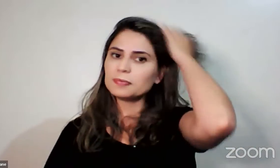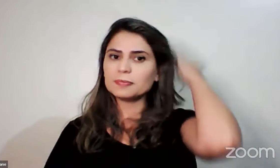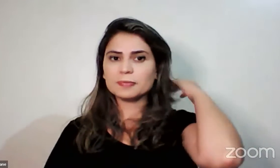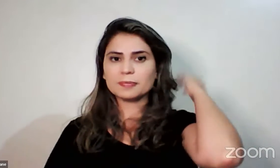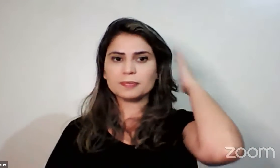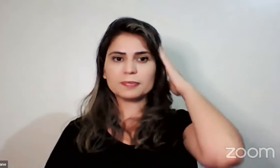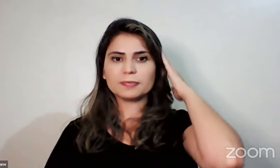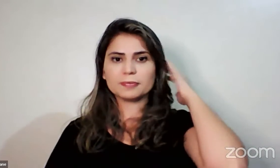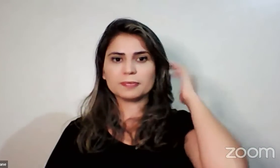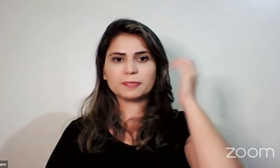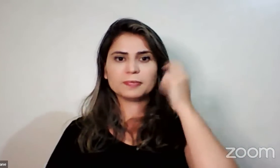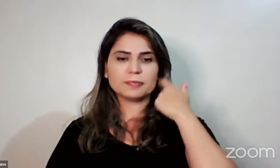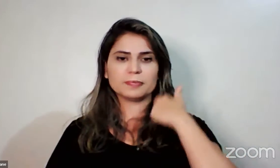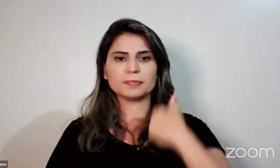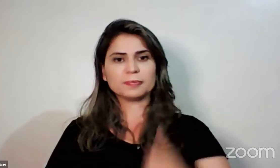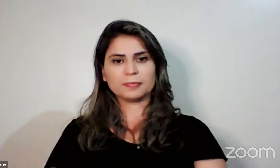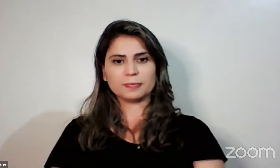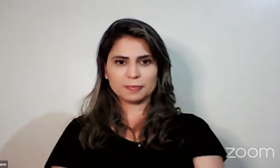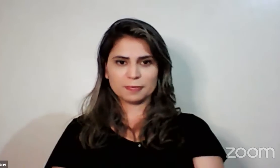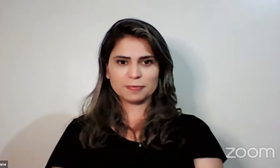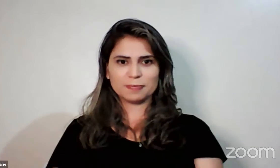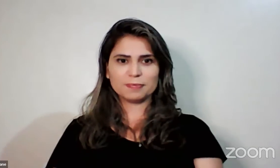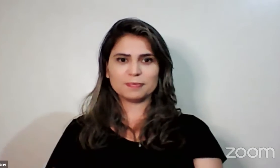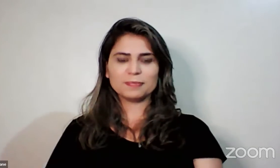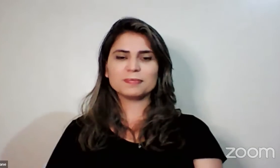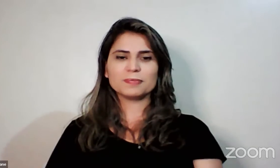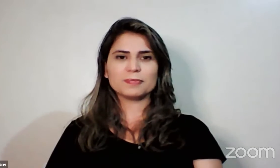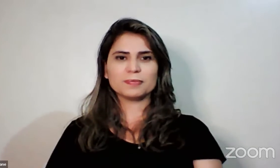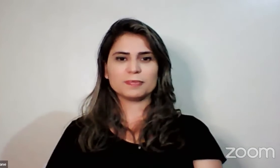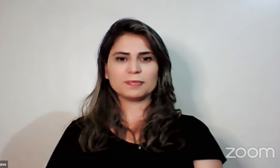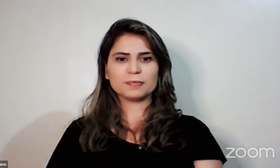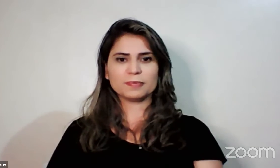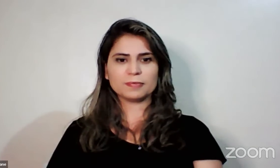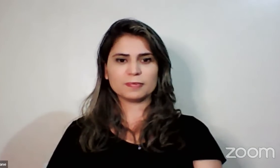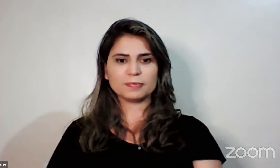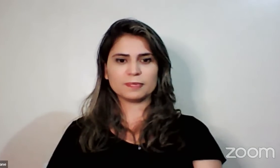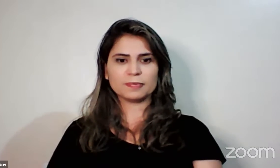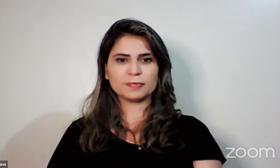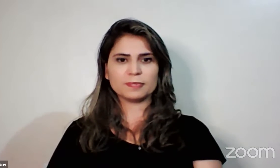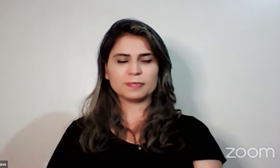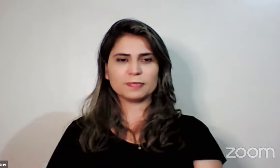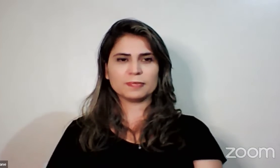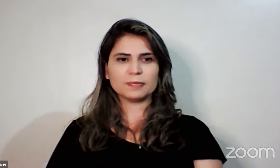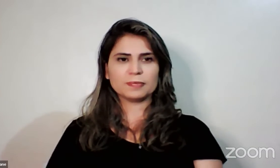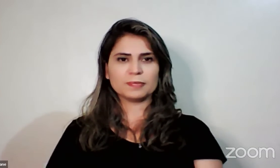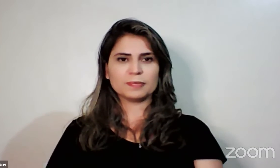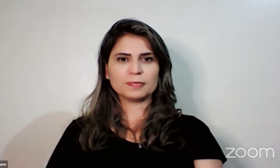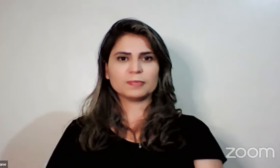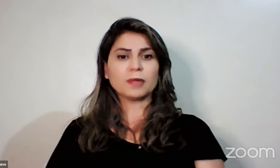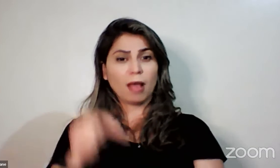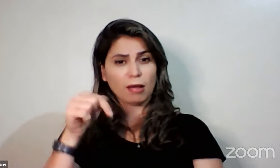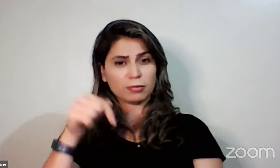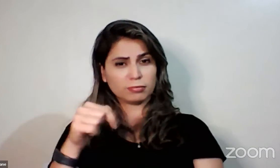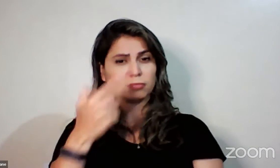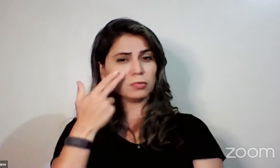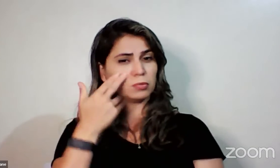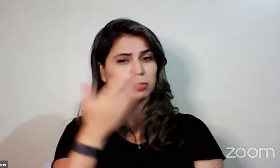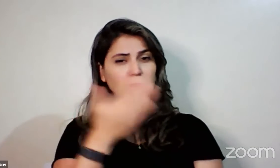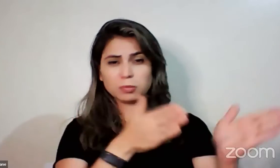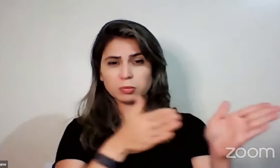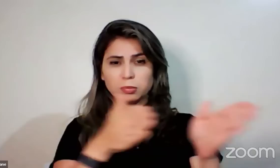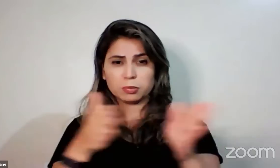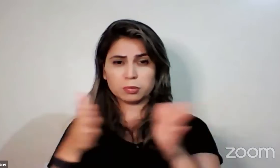Beleza. Então, vamos lá. Vamos começar falando dessas fases, né? Tem uma pequena introdução, né? Que a vida da mulher